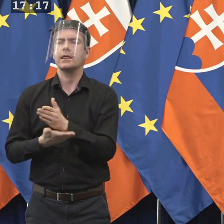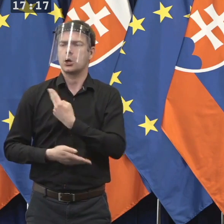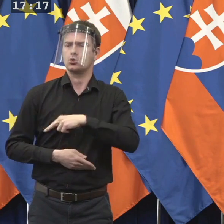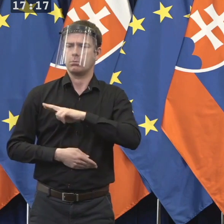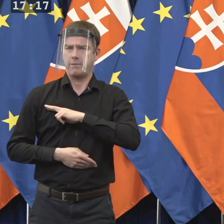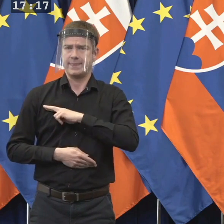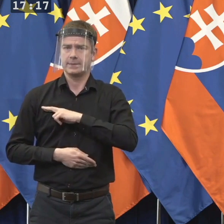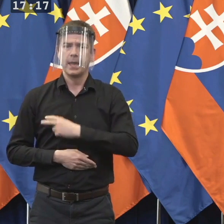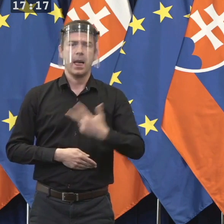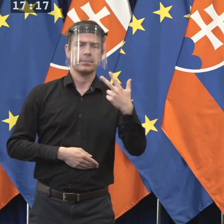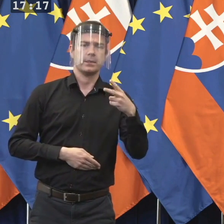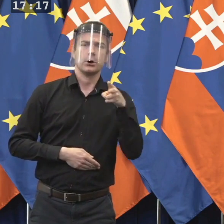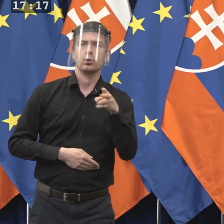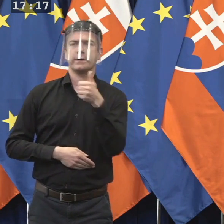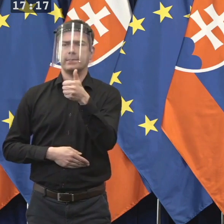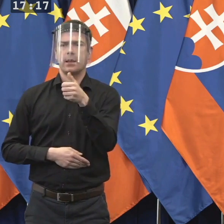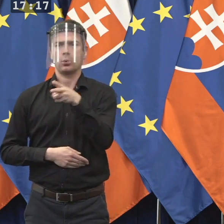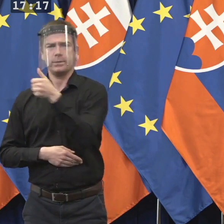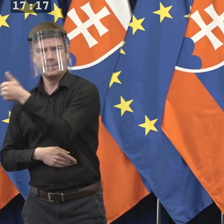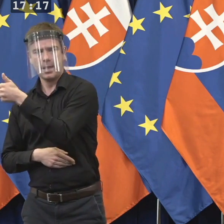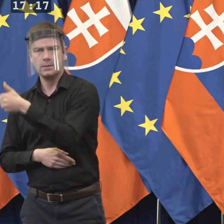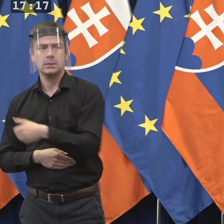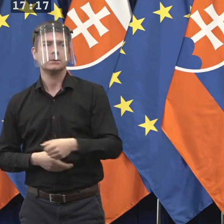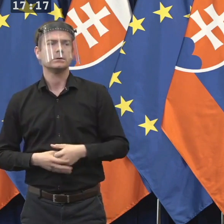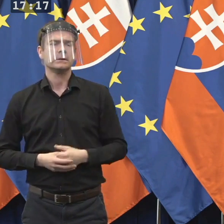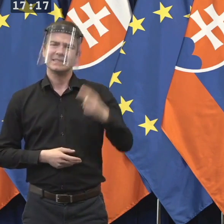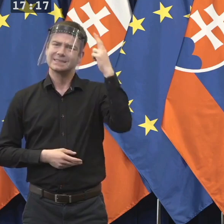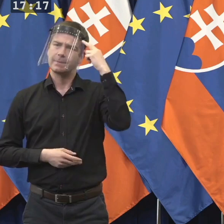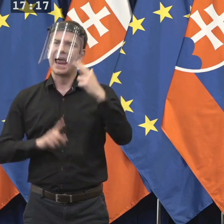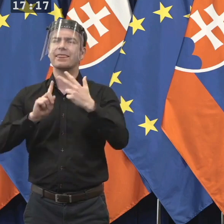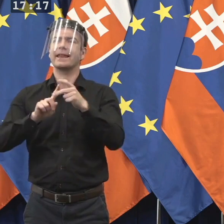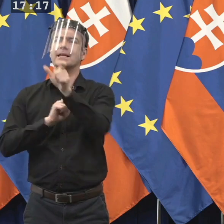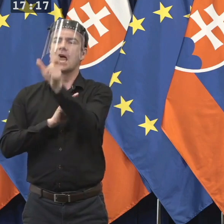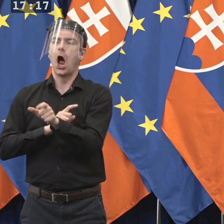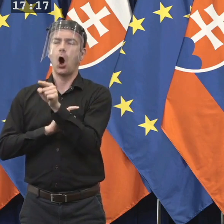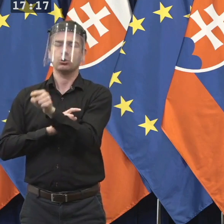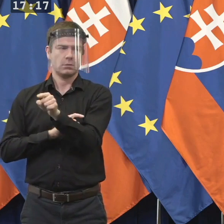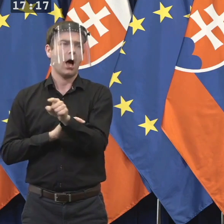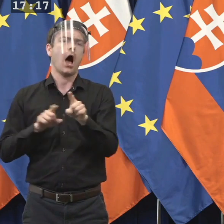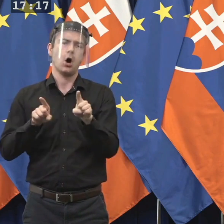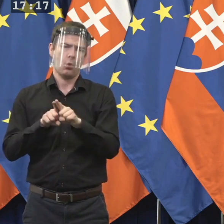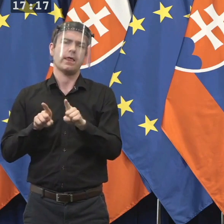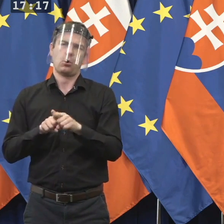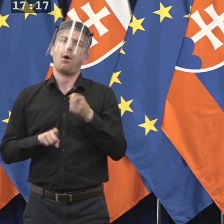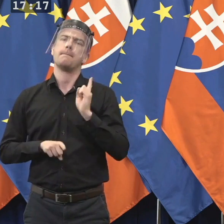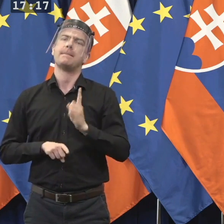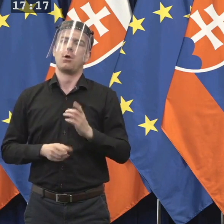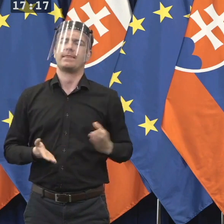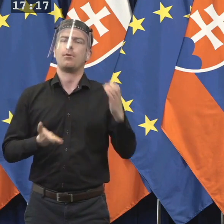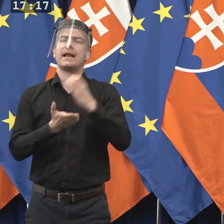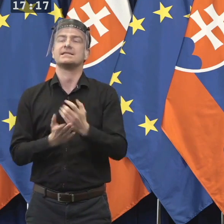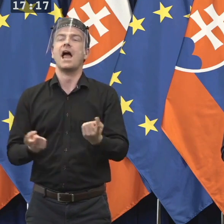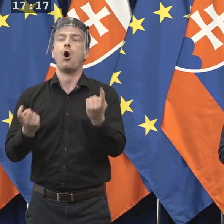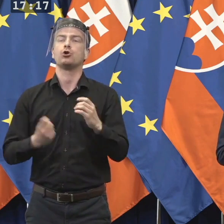pomere 3 k 1 k 1 k 1. Čiže aj to tretie meno bude vlastne nominantom z vašej strany? by malo byť nominantom našho